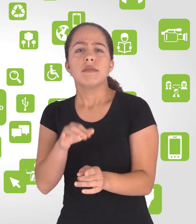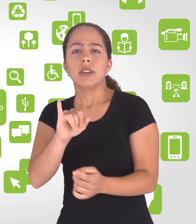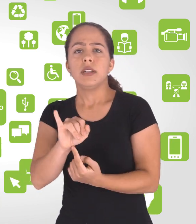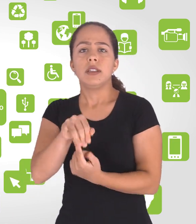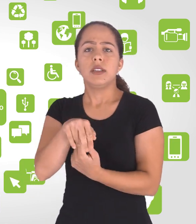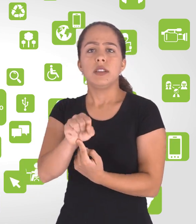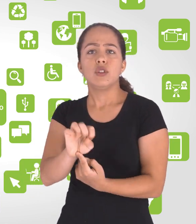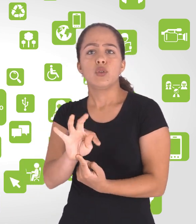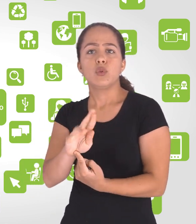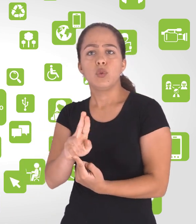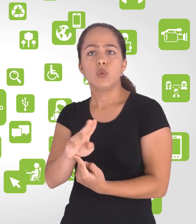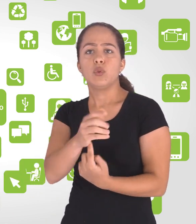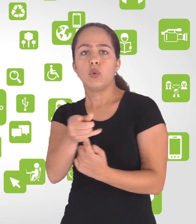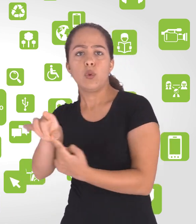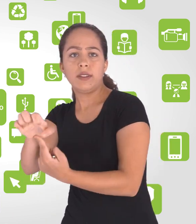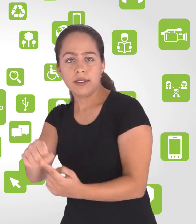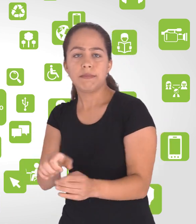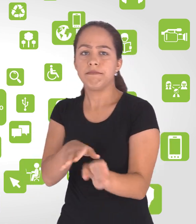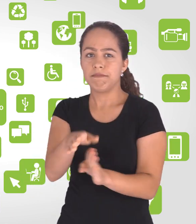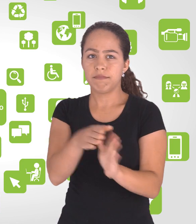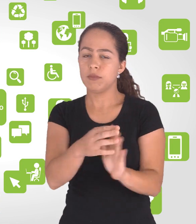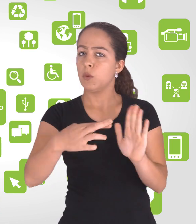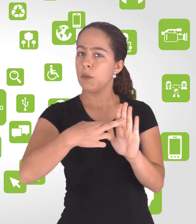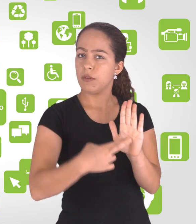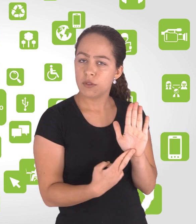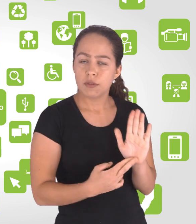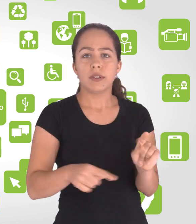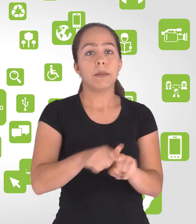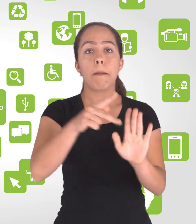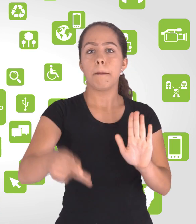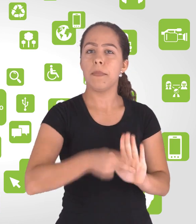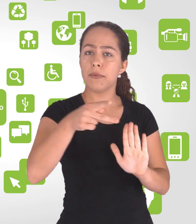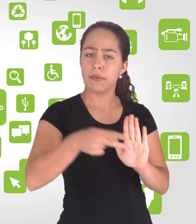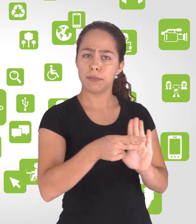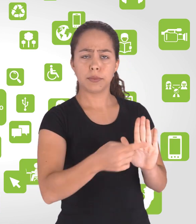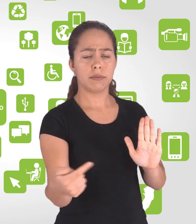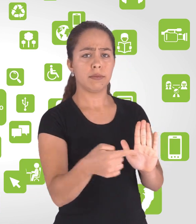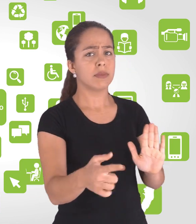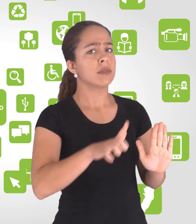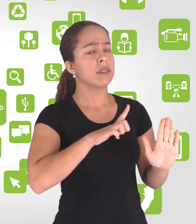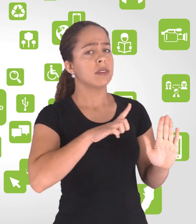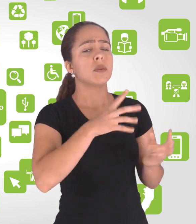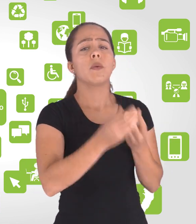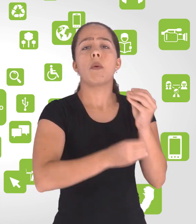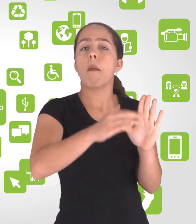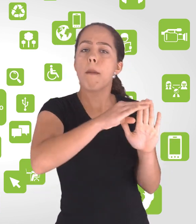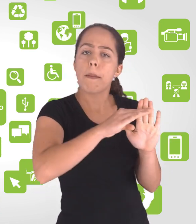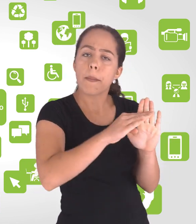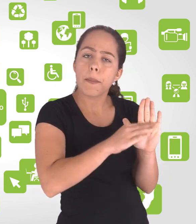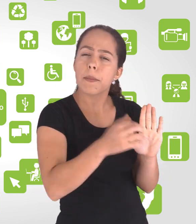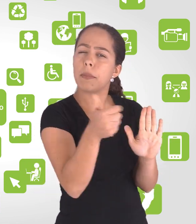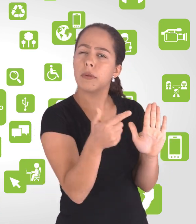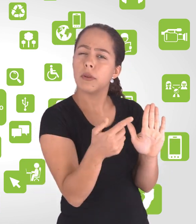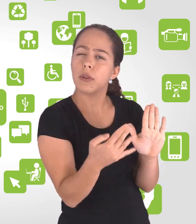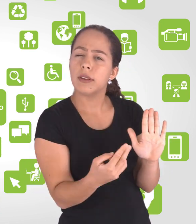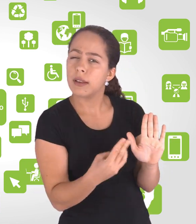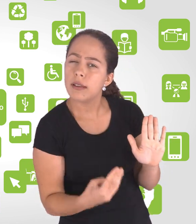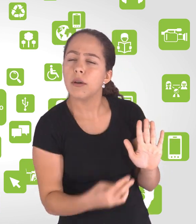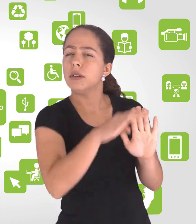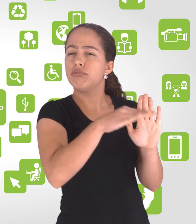Brasil, temos algumas normas importantes, como as normas constitucionais que estão na Constituição Federal, as emendas à Constituição